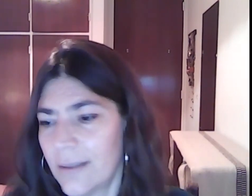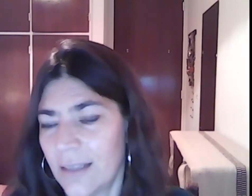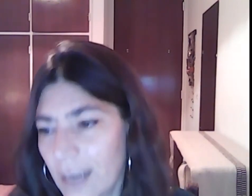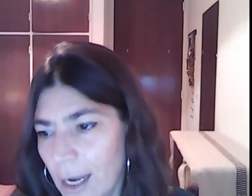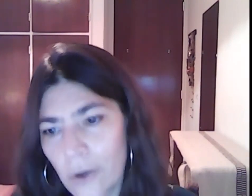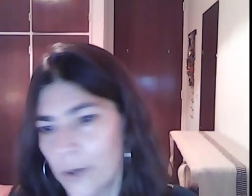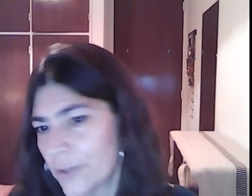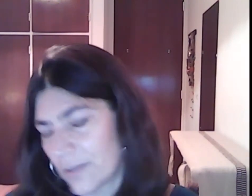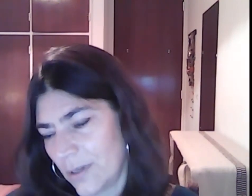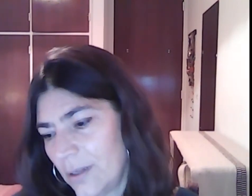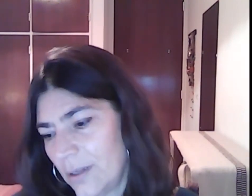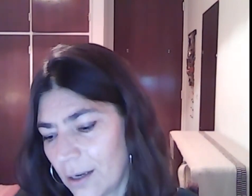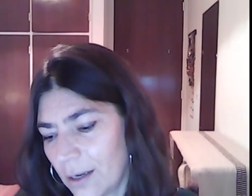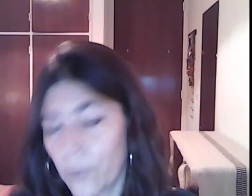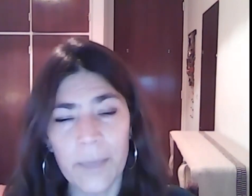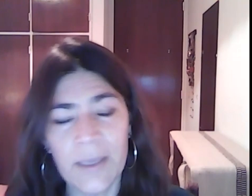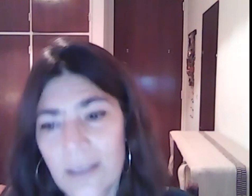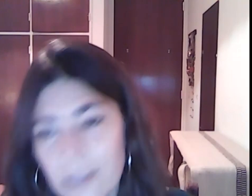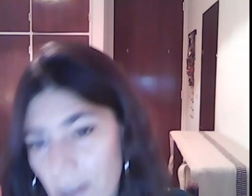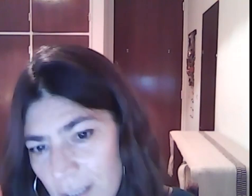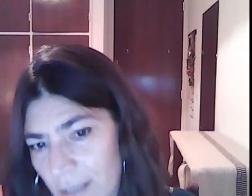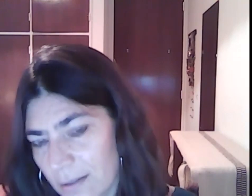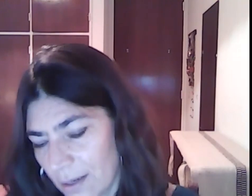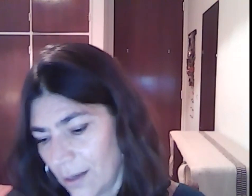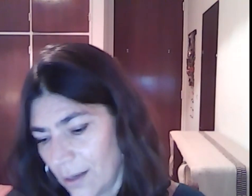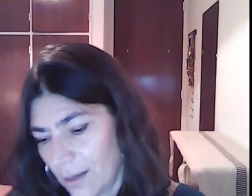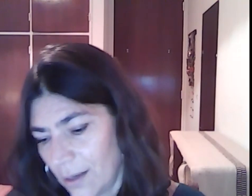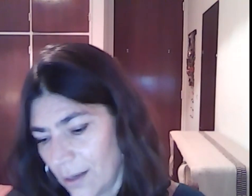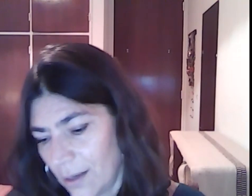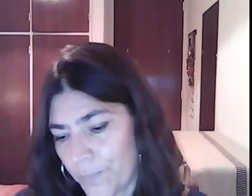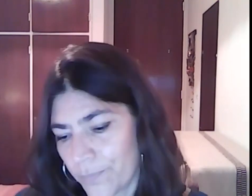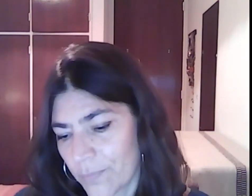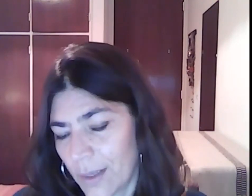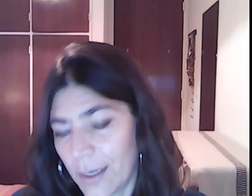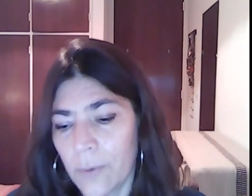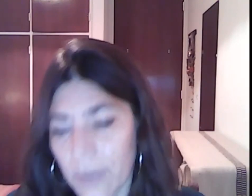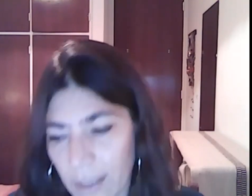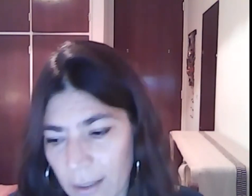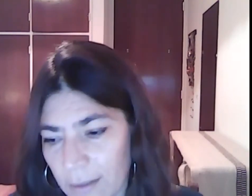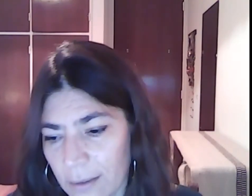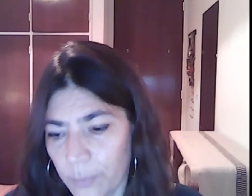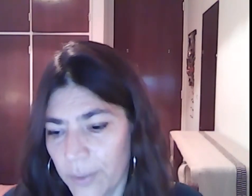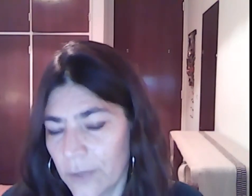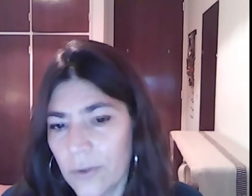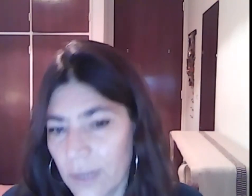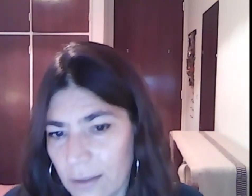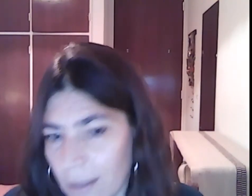diálogos y de complementaciones en el abordaje respecto de tener